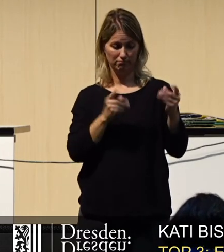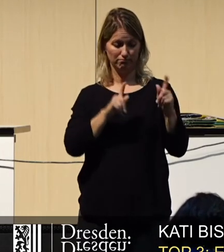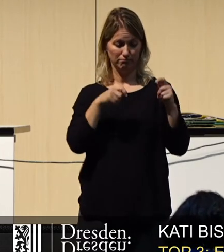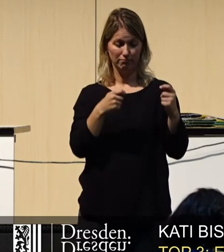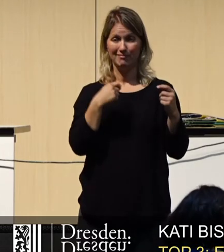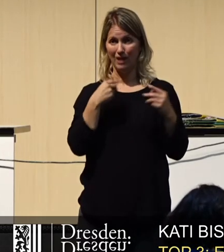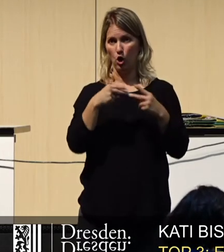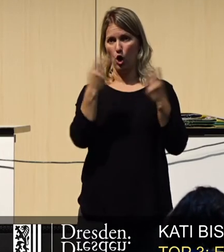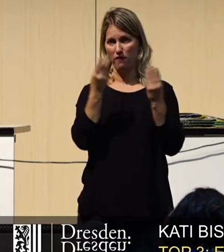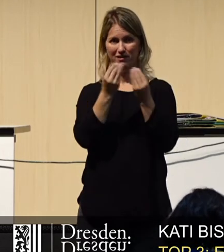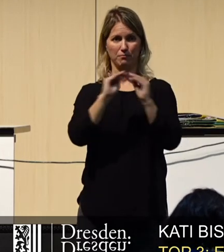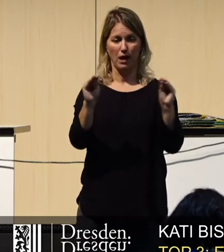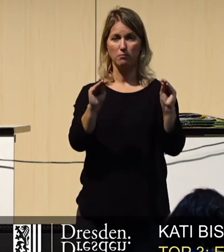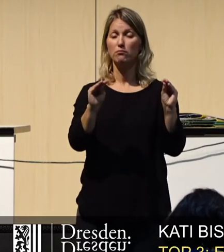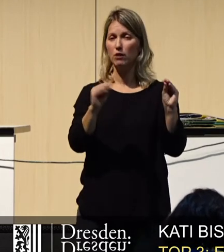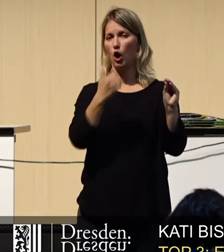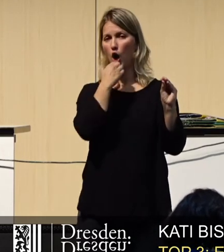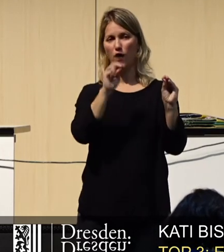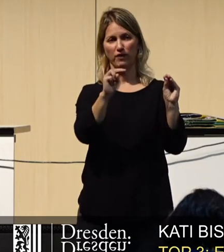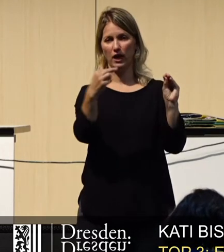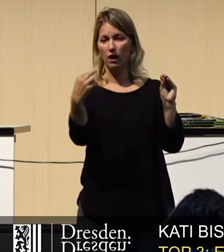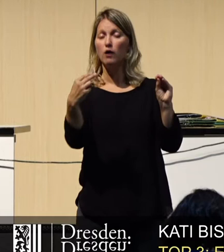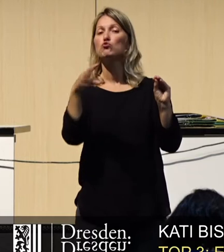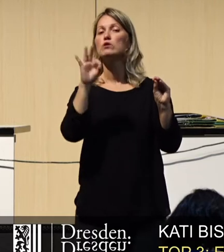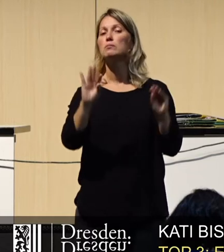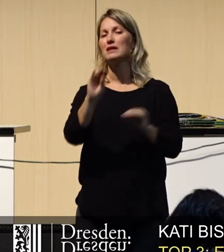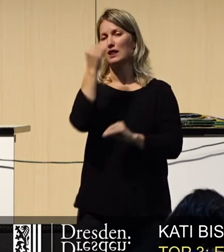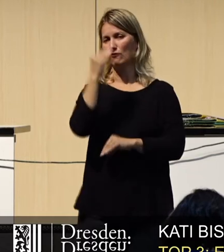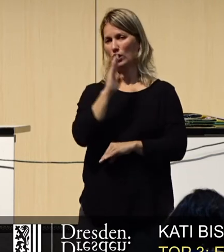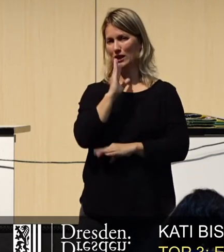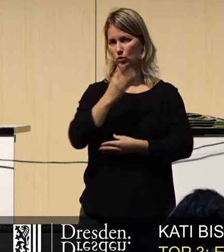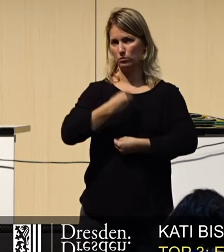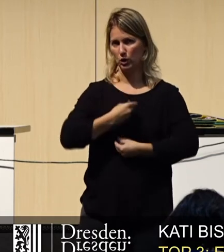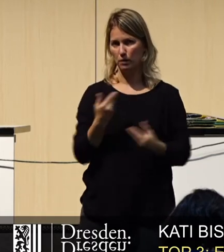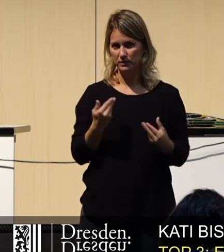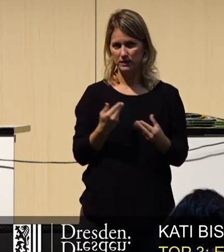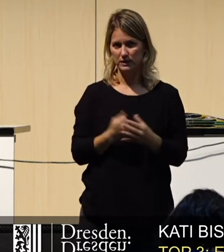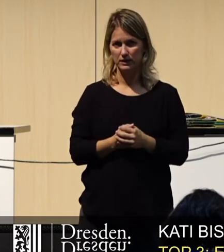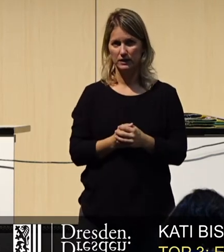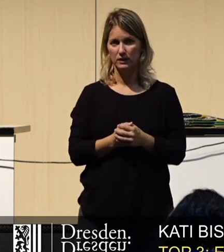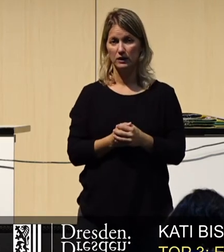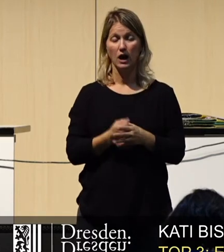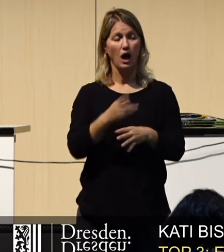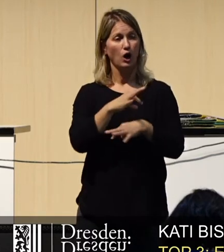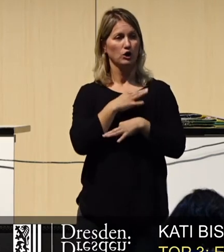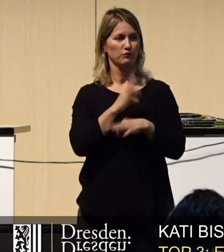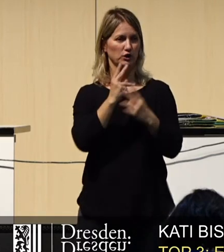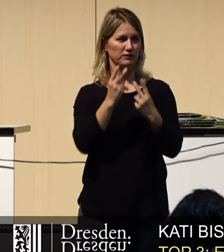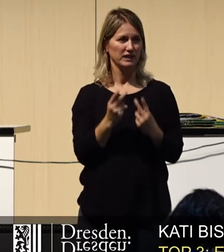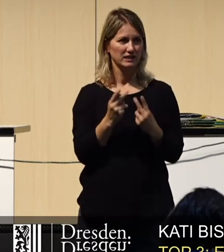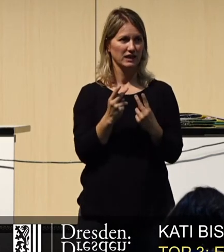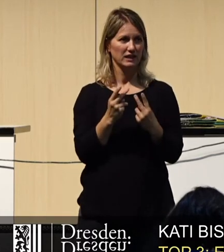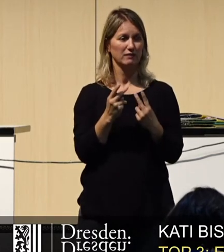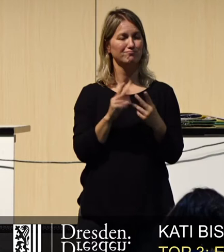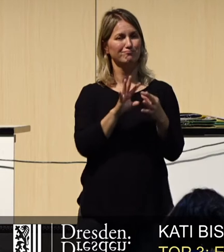ausgewogenen Information und Debatte beitragen können. Und mir ist auch wichtig, auch in